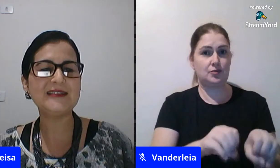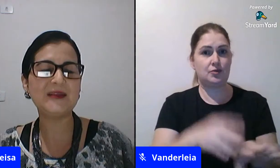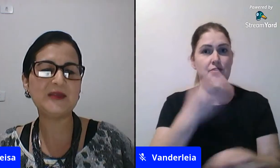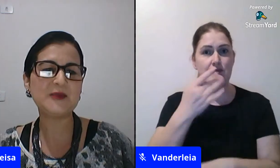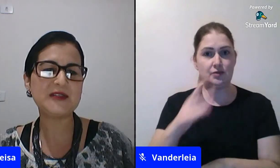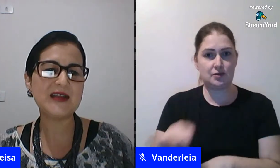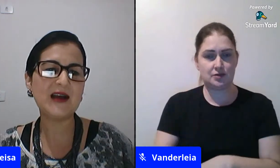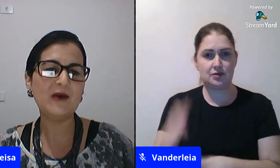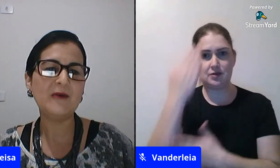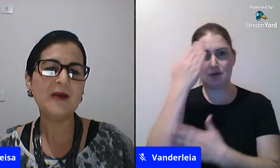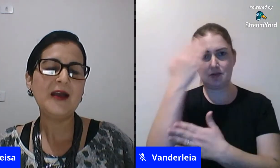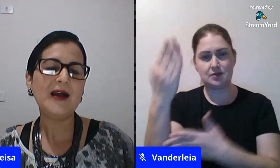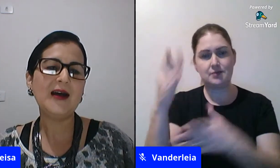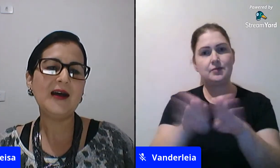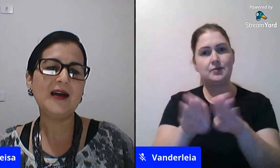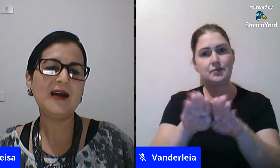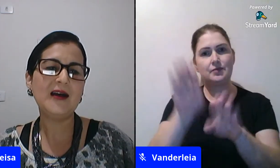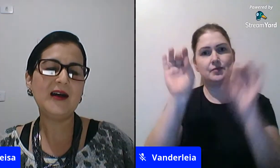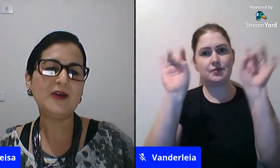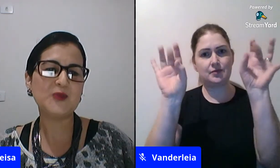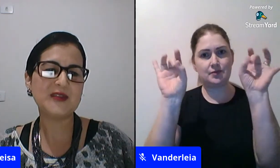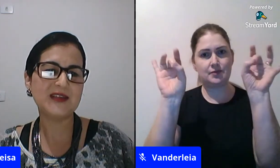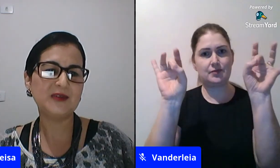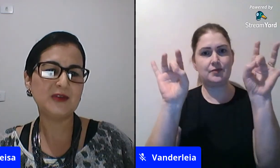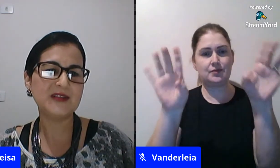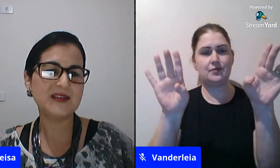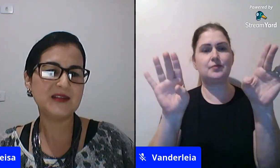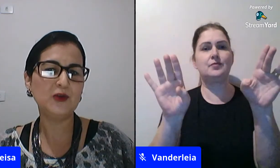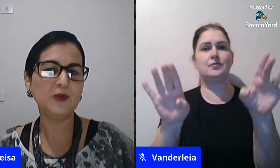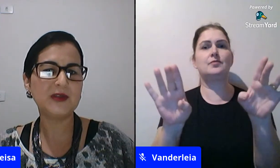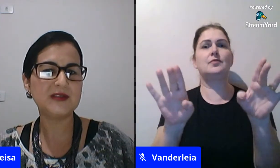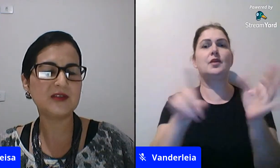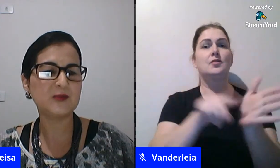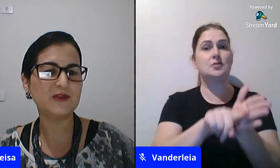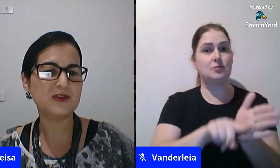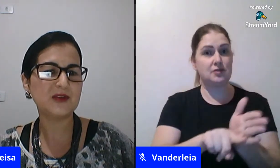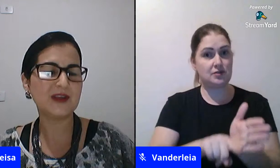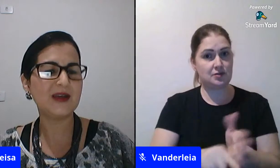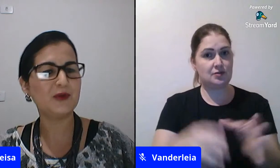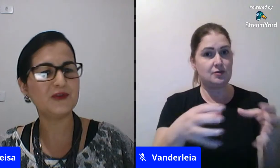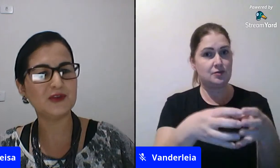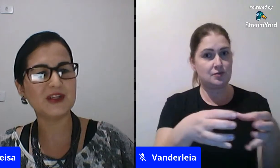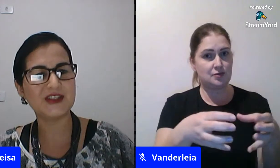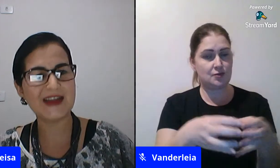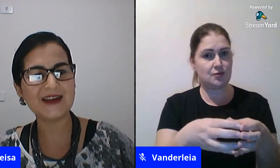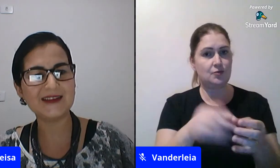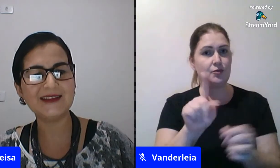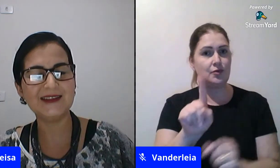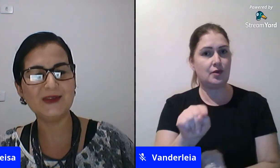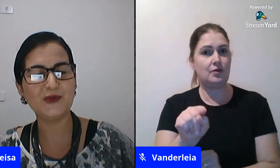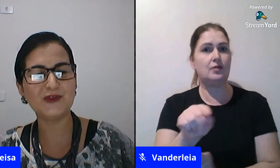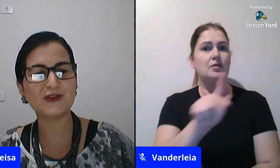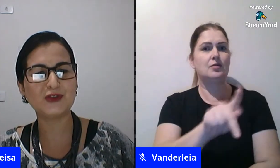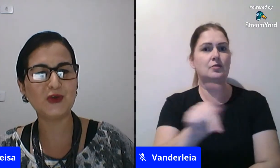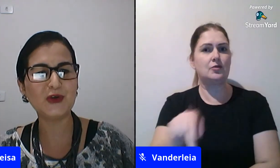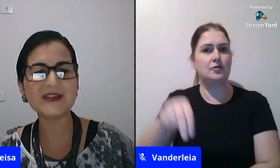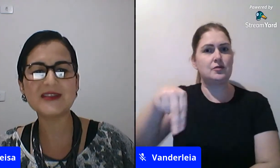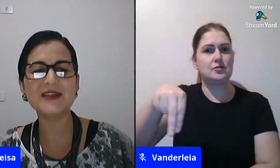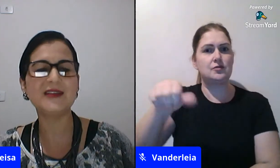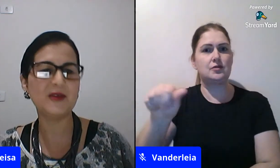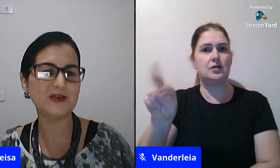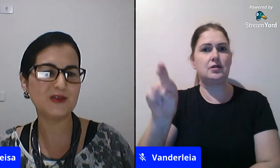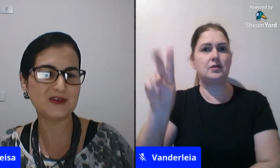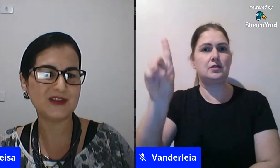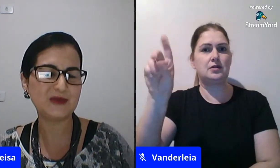e Educação Infantil, e agradecer também em especial aos pesquisadores desse grupo, que são as professoras, que é a